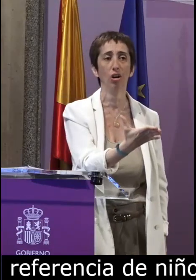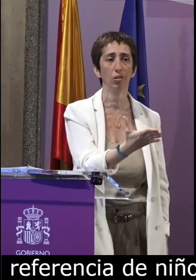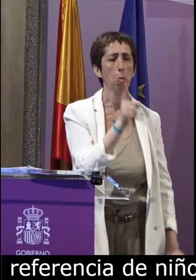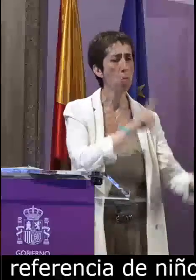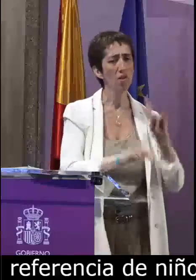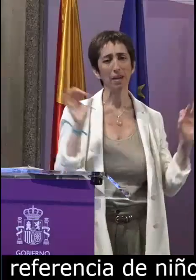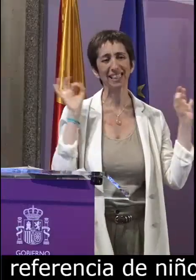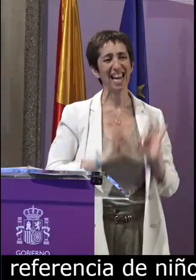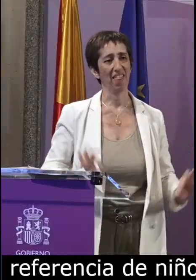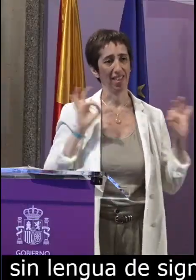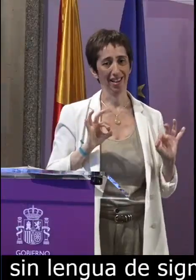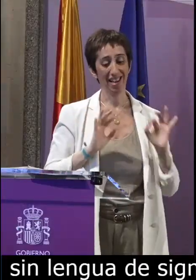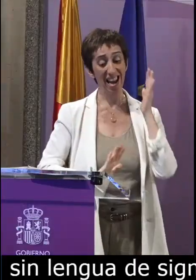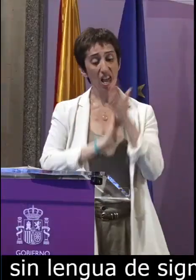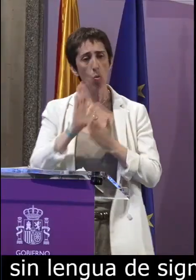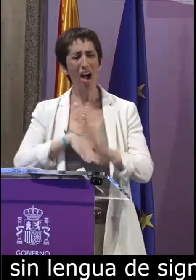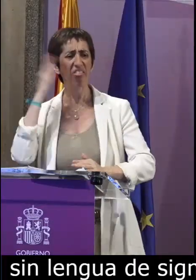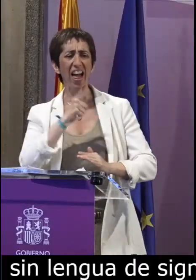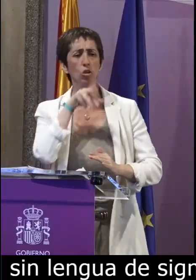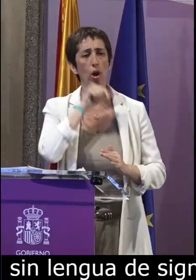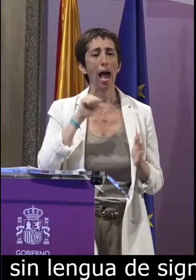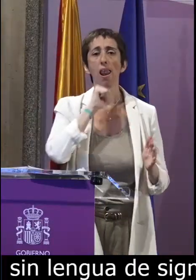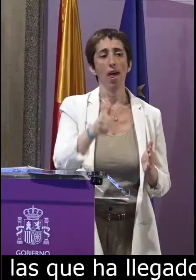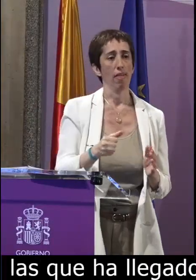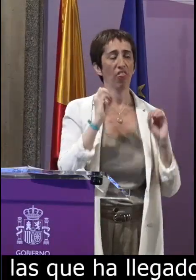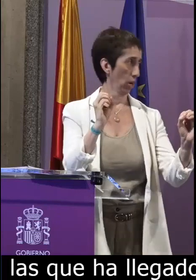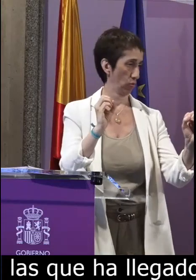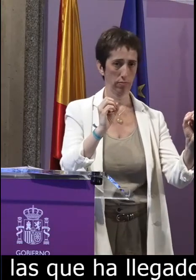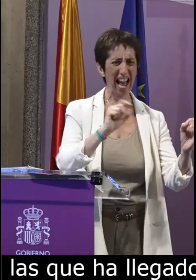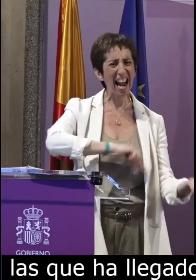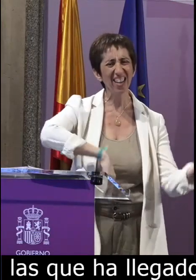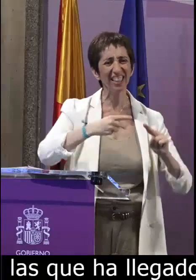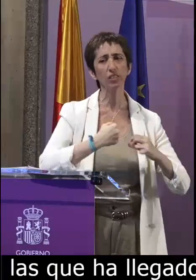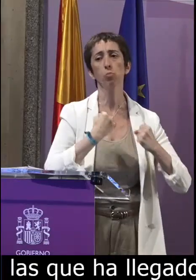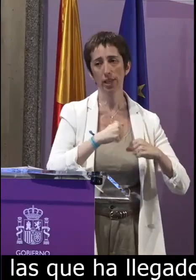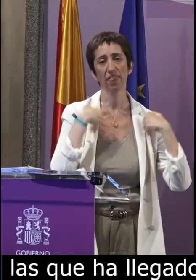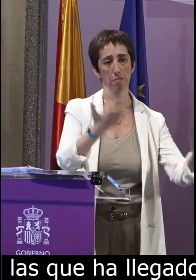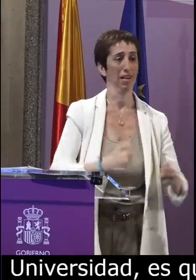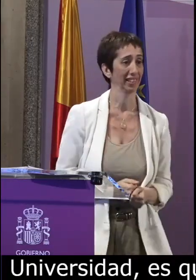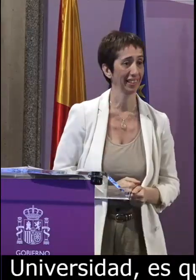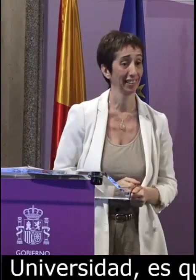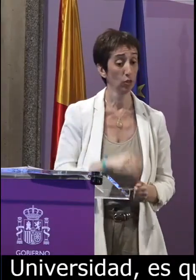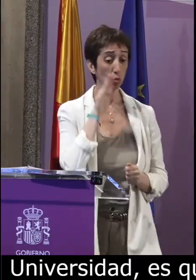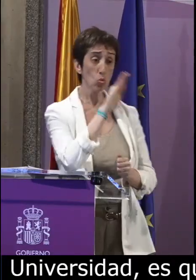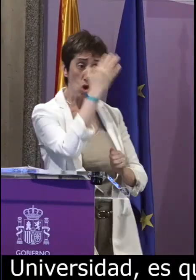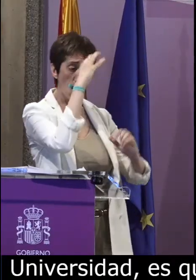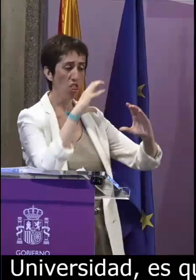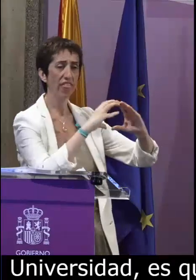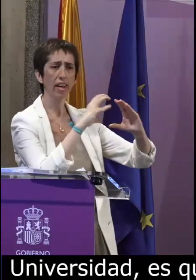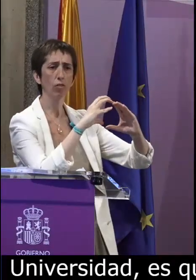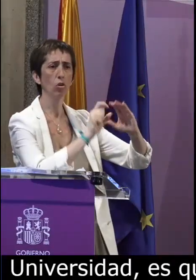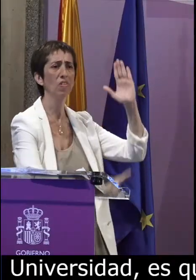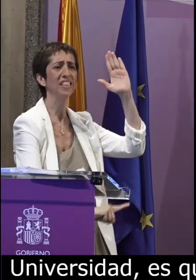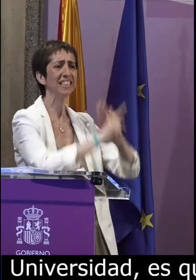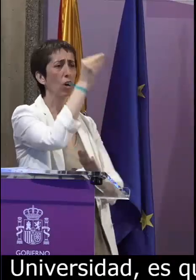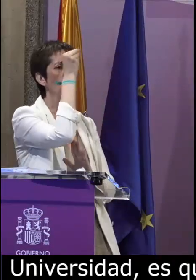universidad es que el primero de los grupos los niños que acceden a la lengua de signos desde tempranas edades usando ayudas